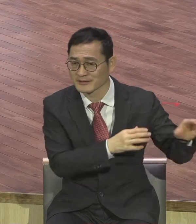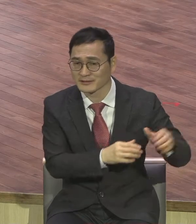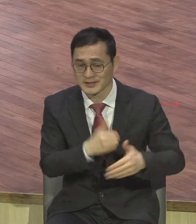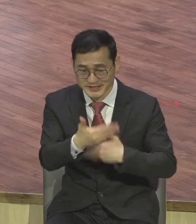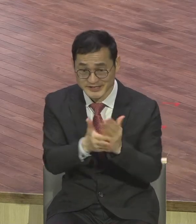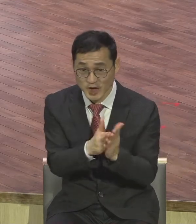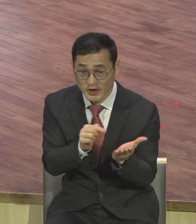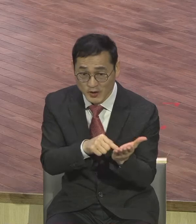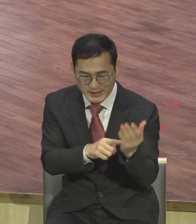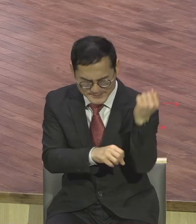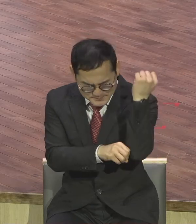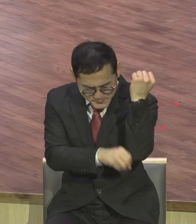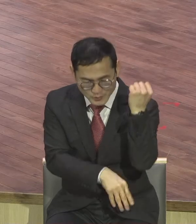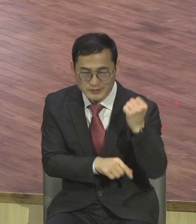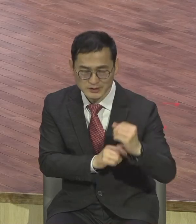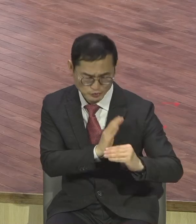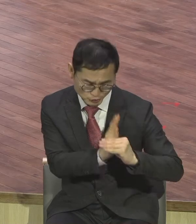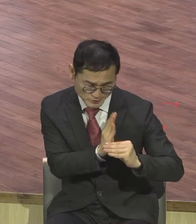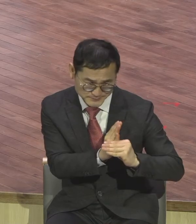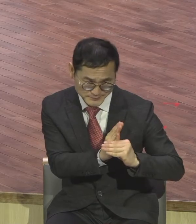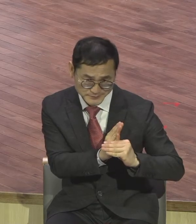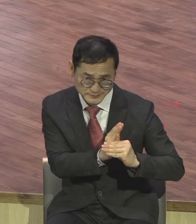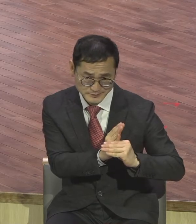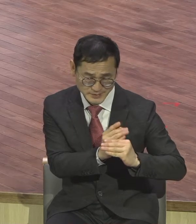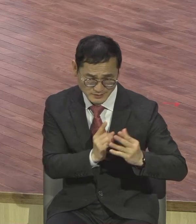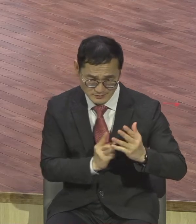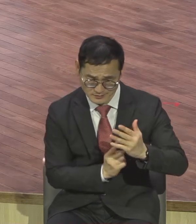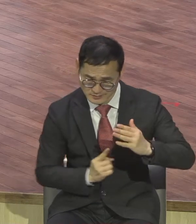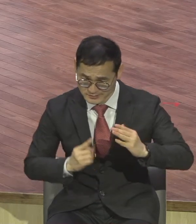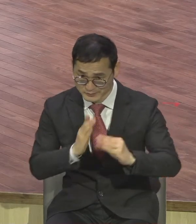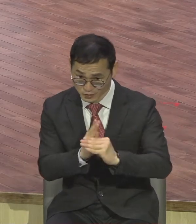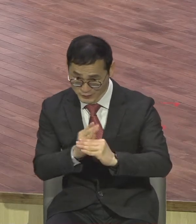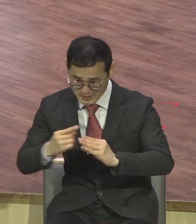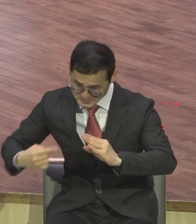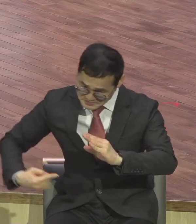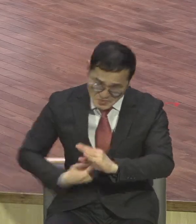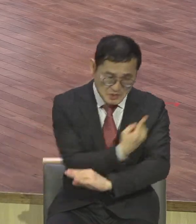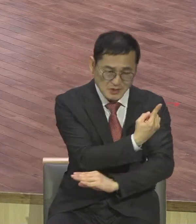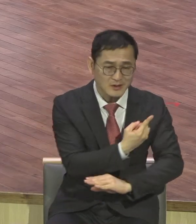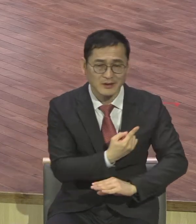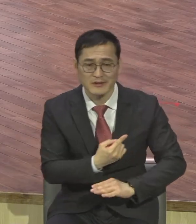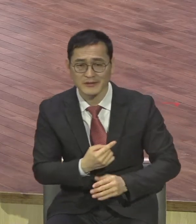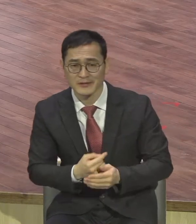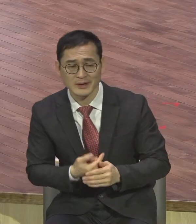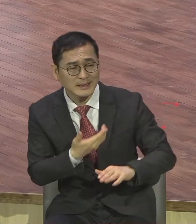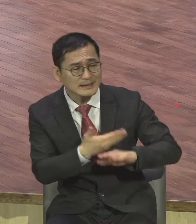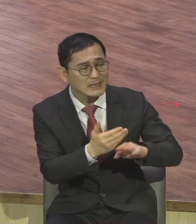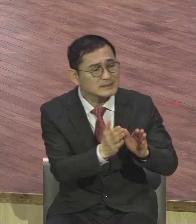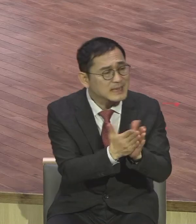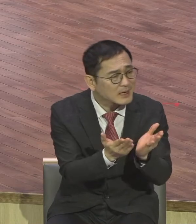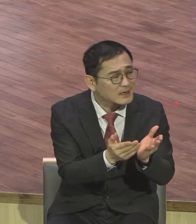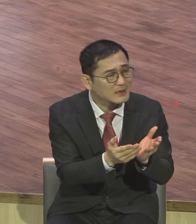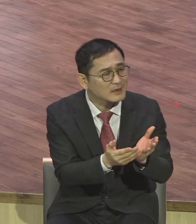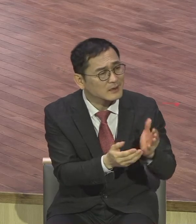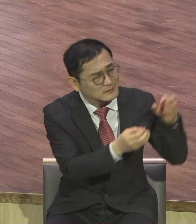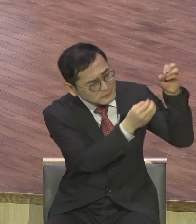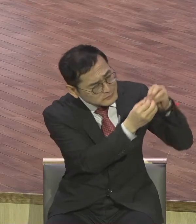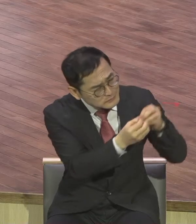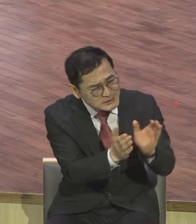벗어나서 전성 다른 주석 다른 책 이런 유전 이런 것을